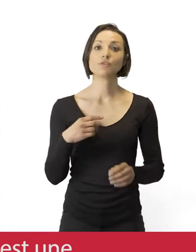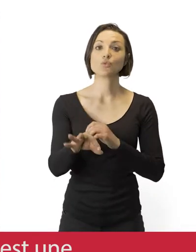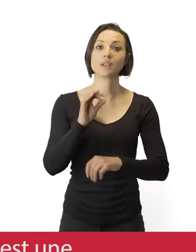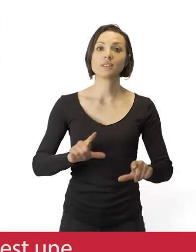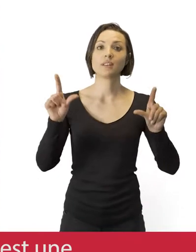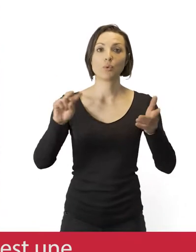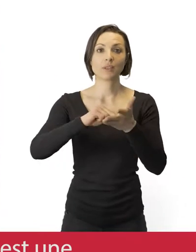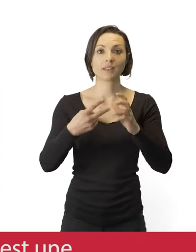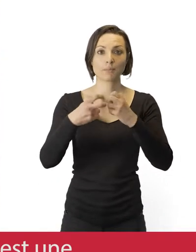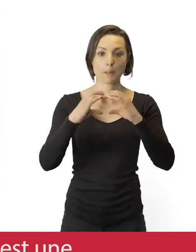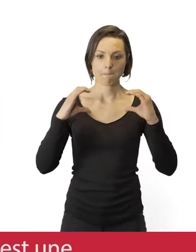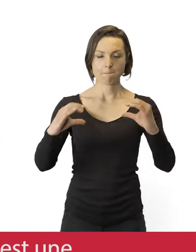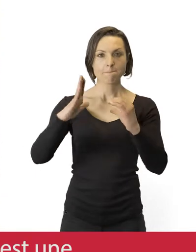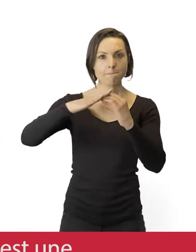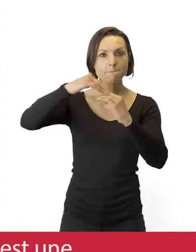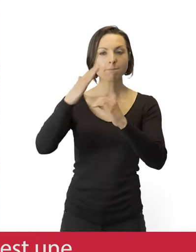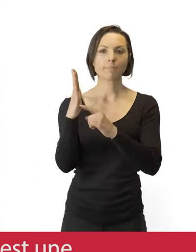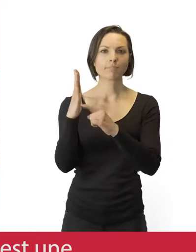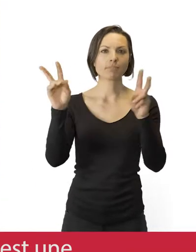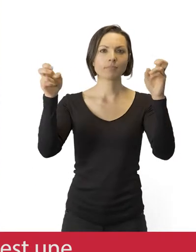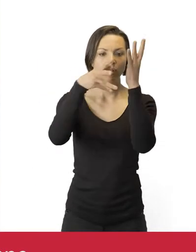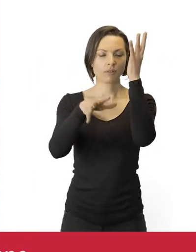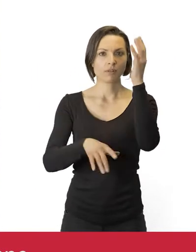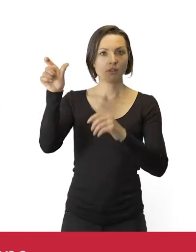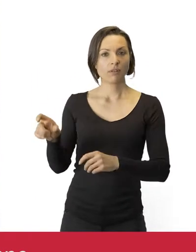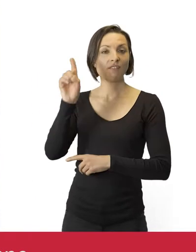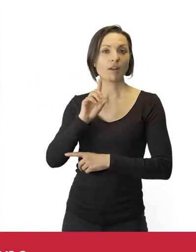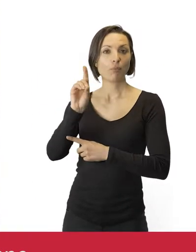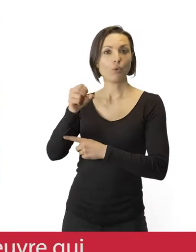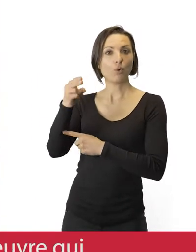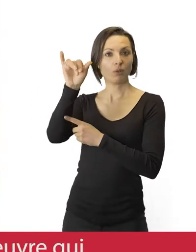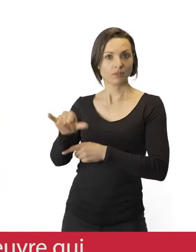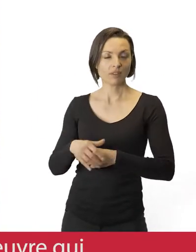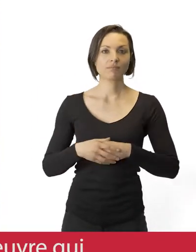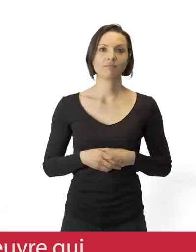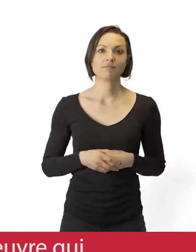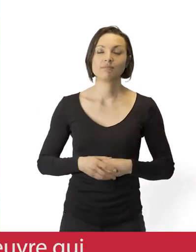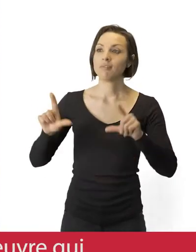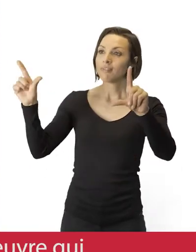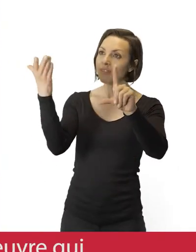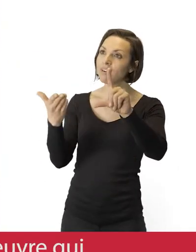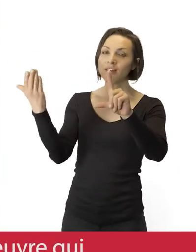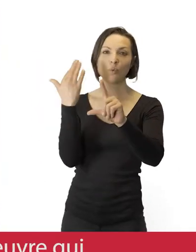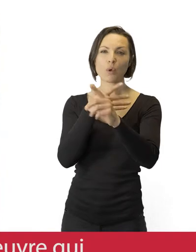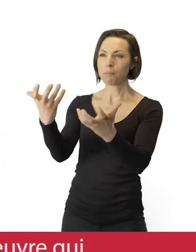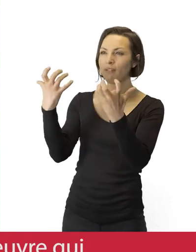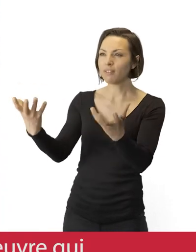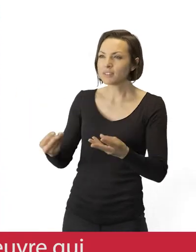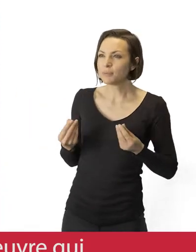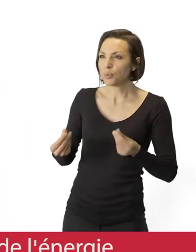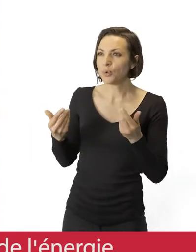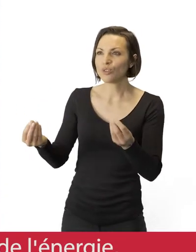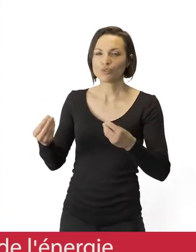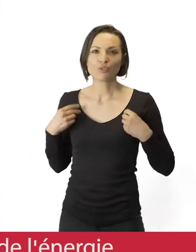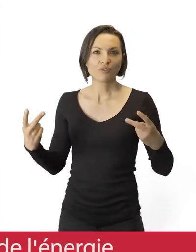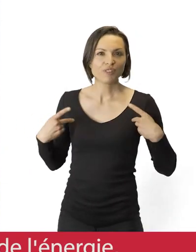L'œuvre que j'ai choisie est une lithographie de Sonia Delaunay qui s'appelle Autonne. Je trouve que c'est une œuvre qui stimule par ses couleurs